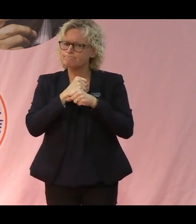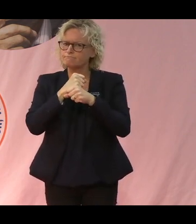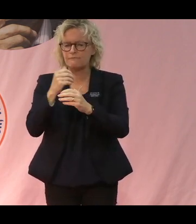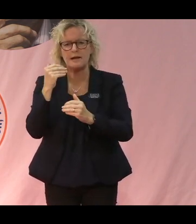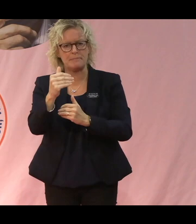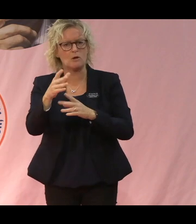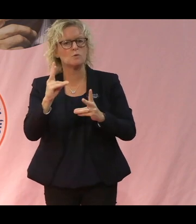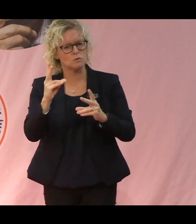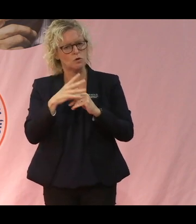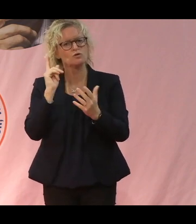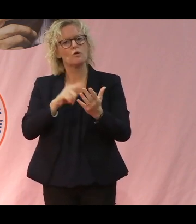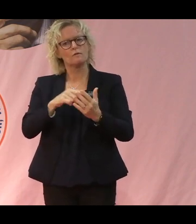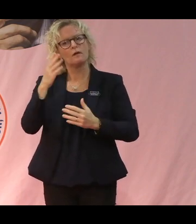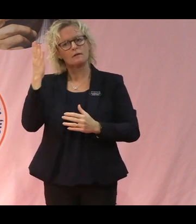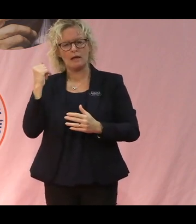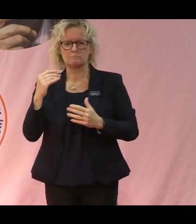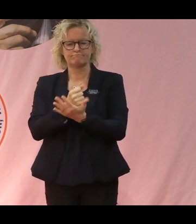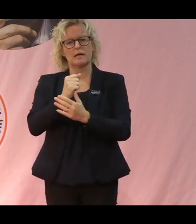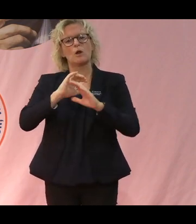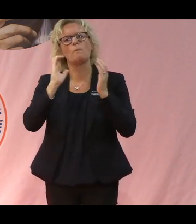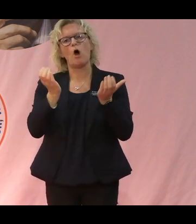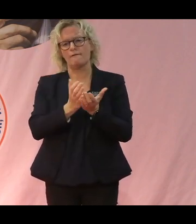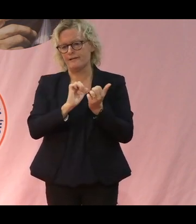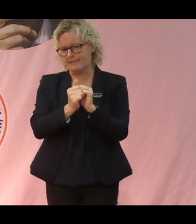för att vi ska kunna få en genomgripande global förändring.